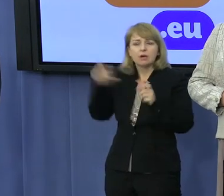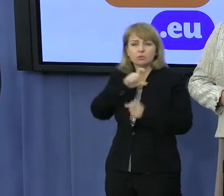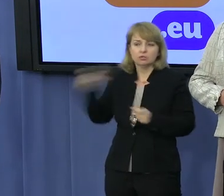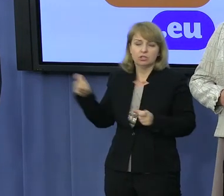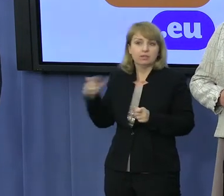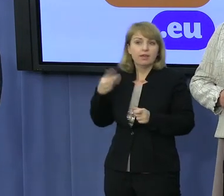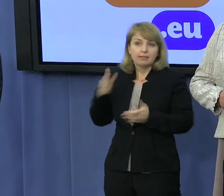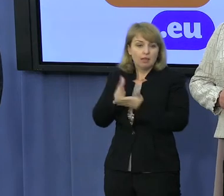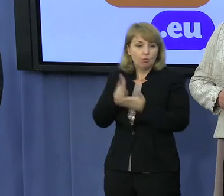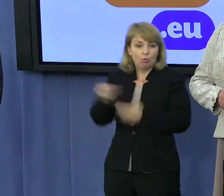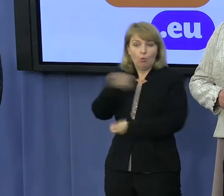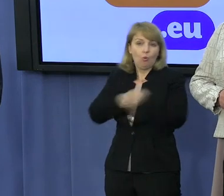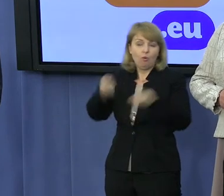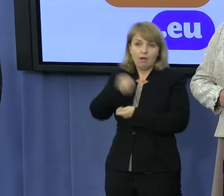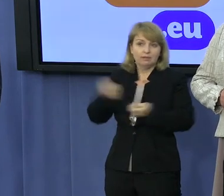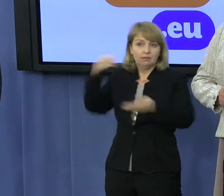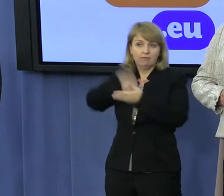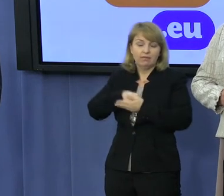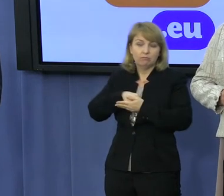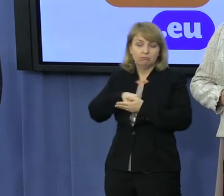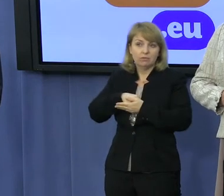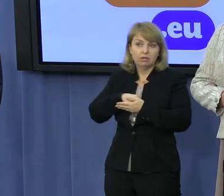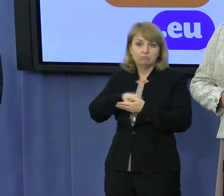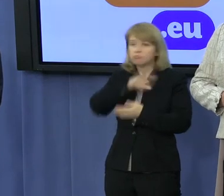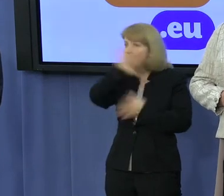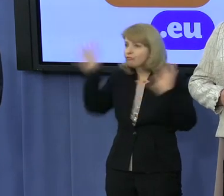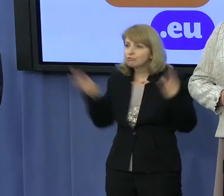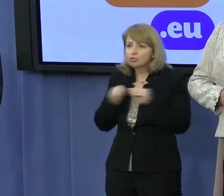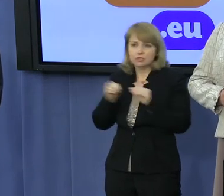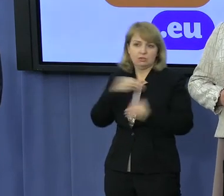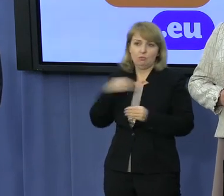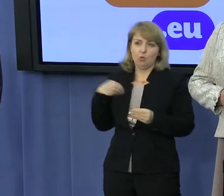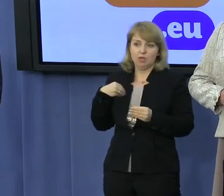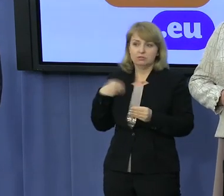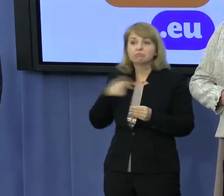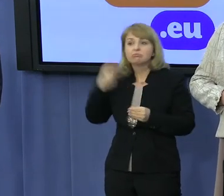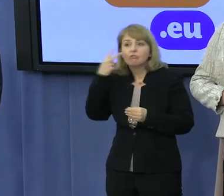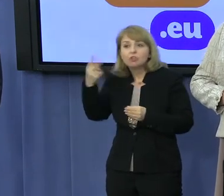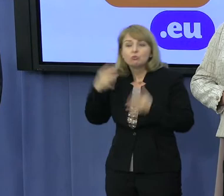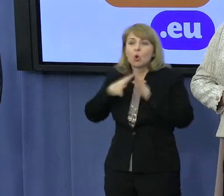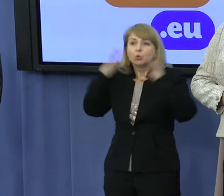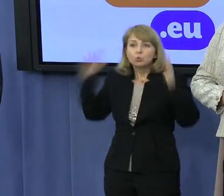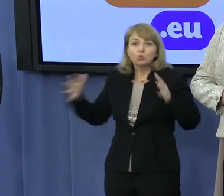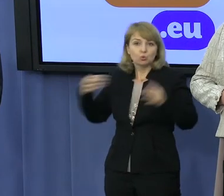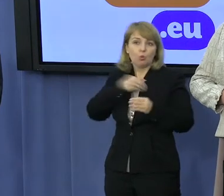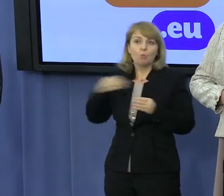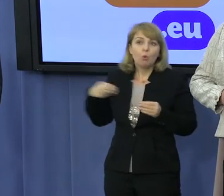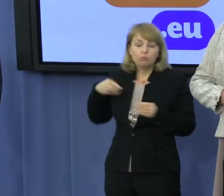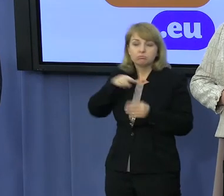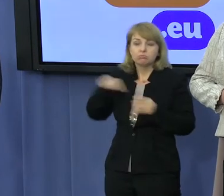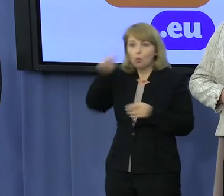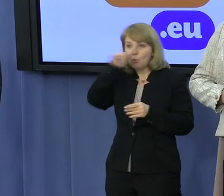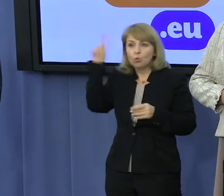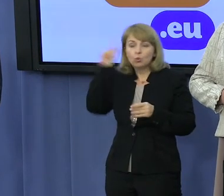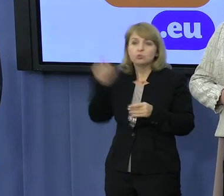handlu. Zapracowanymi Polakami są wszyscy Polacy. Bardzo wielu pracujących Polaków rzeczywiście